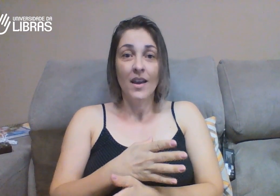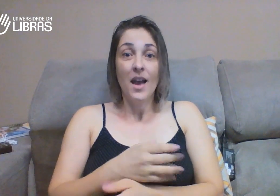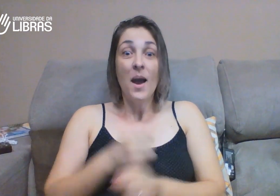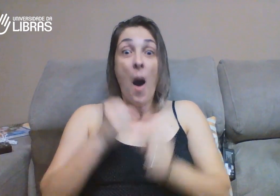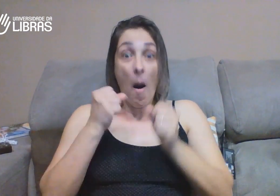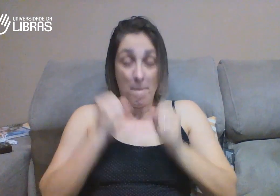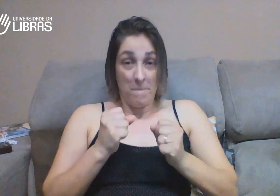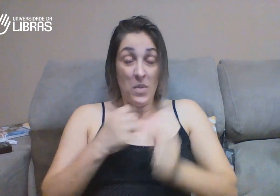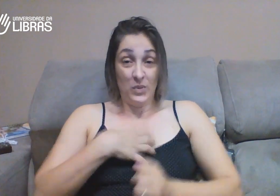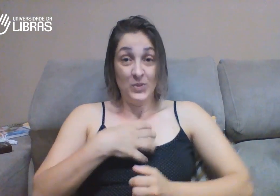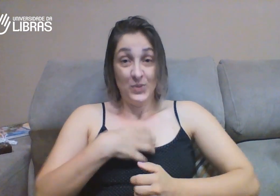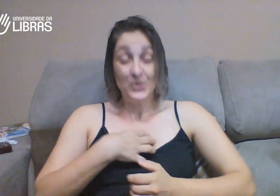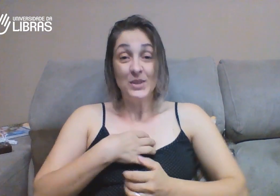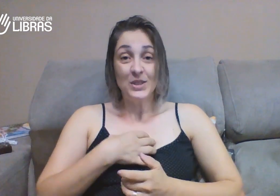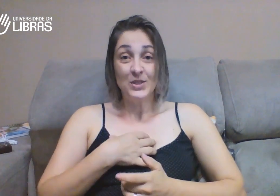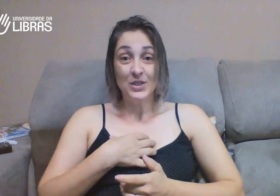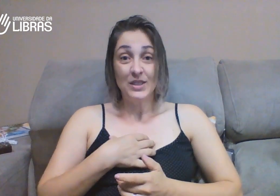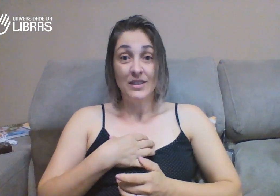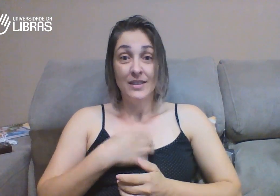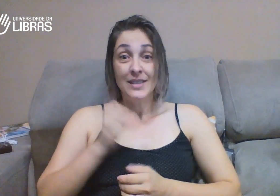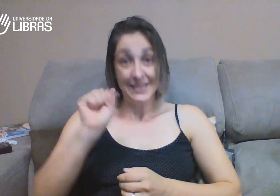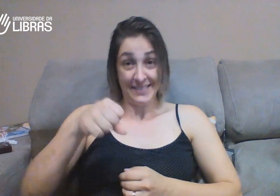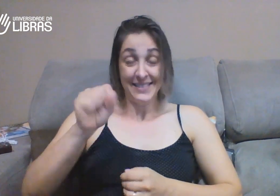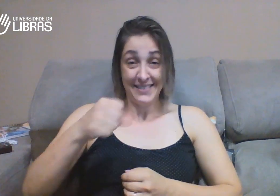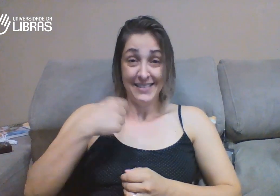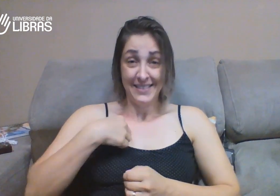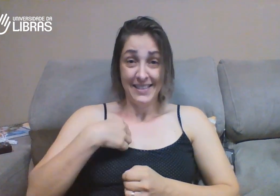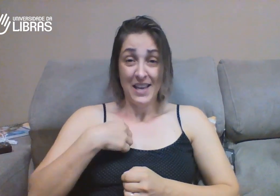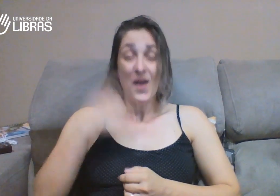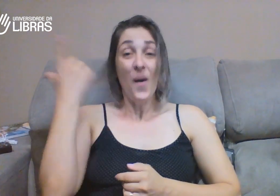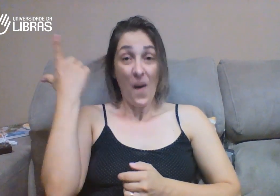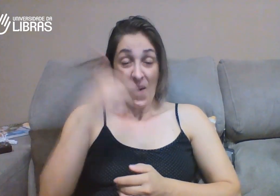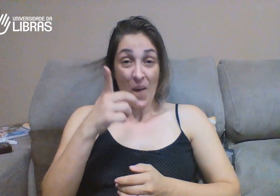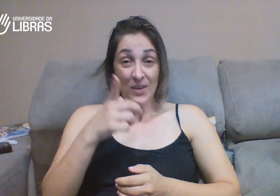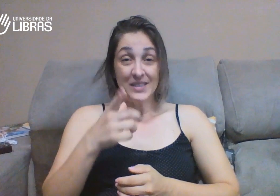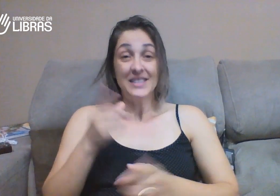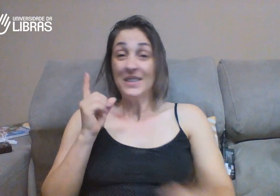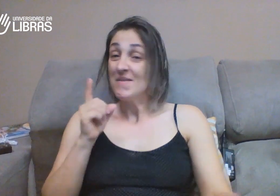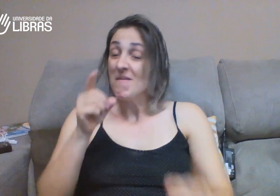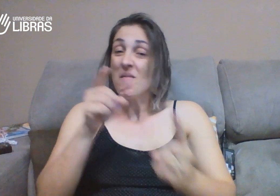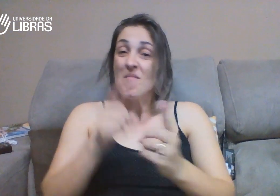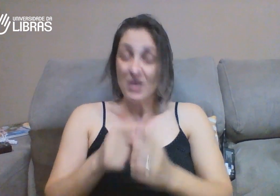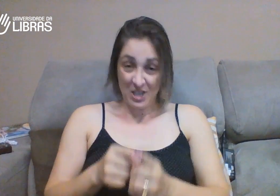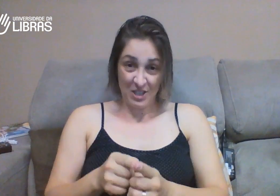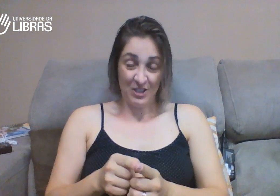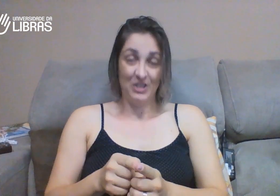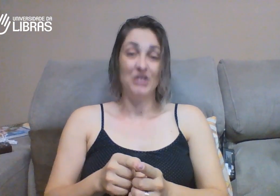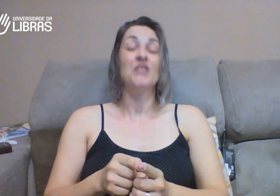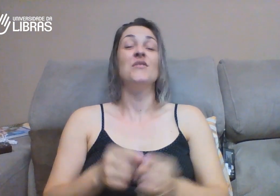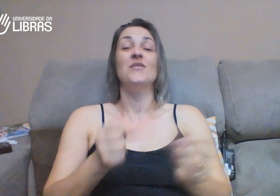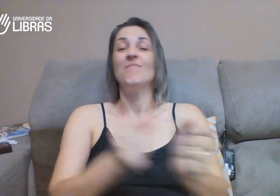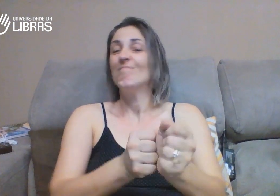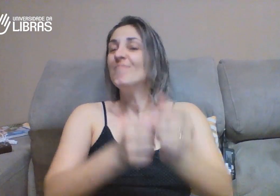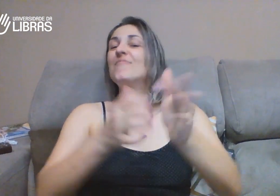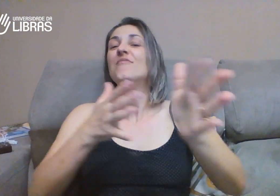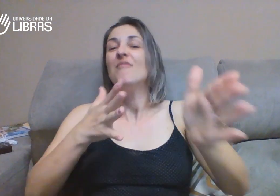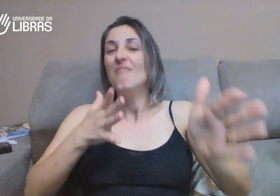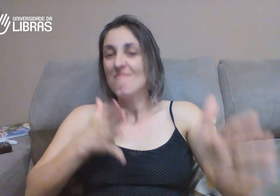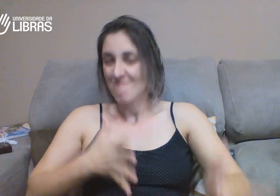vou conseguir. Já tá quase terminando. E eu sei que eu vou conseguir. Eu sinto que eu tô conseguindo alcançar o meu objetivo